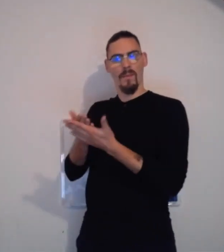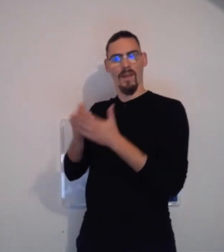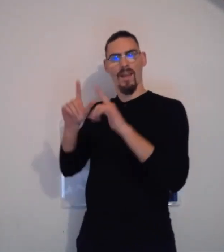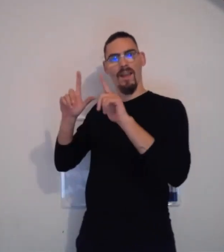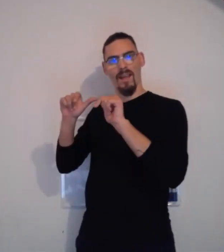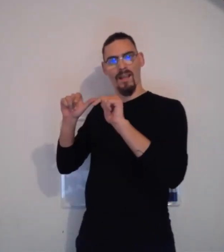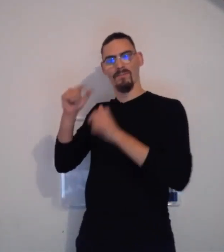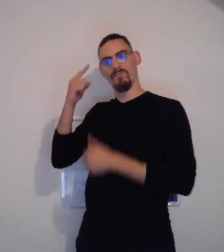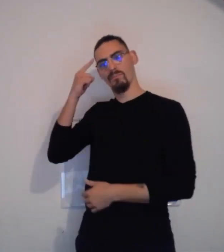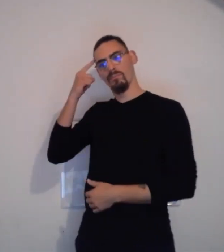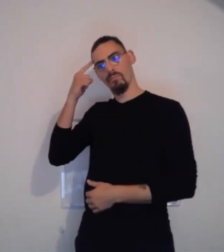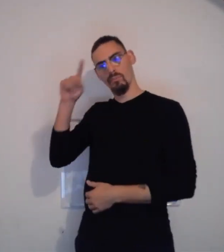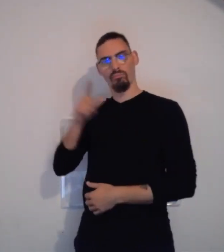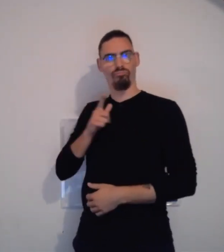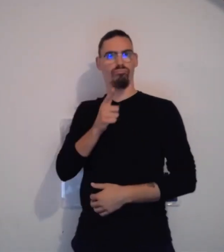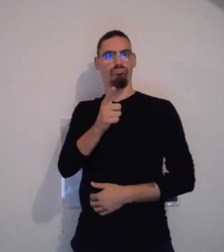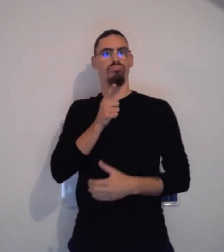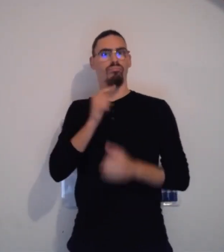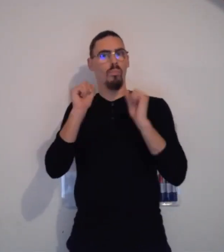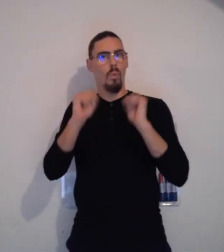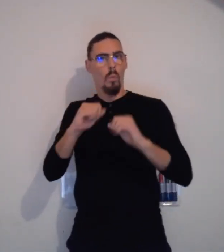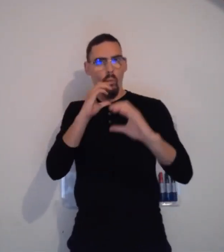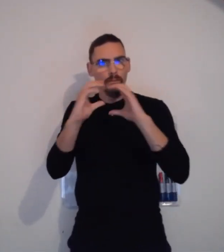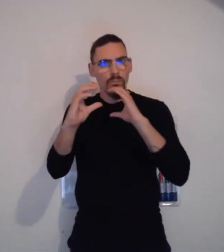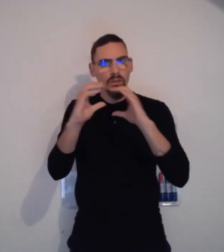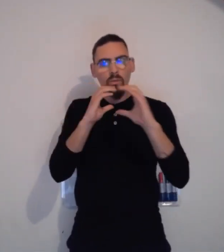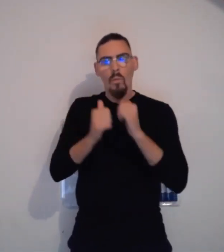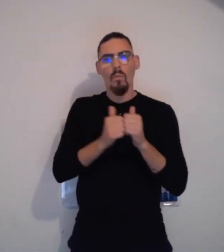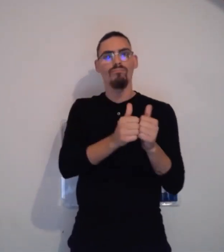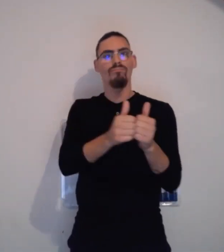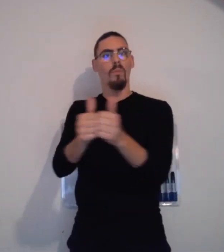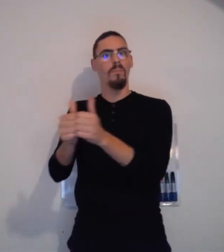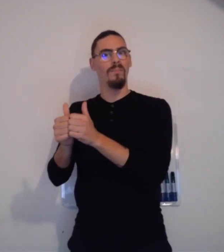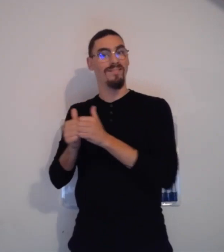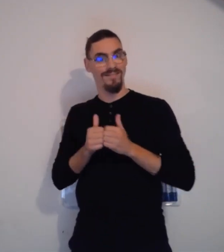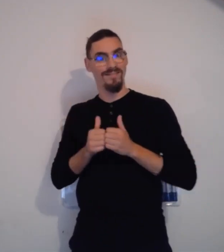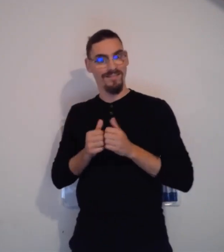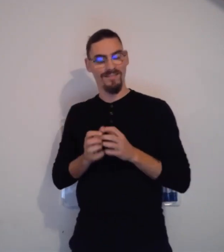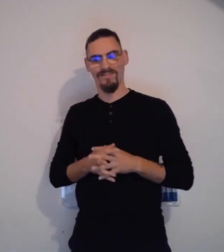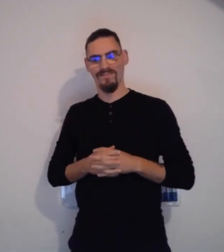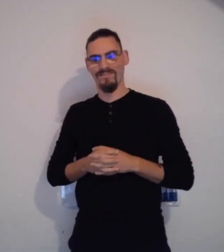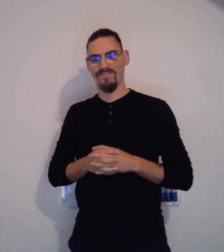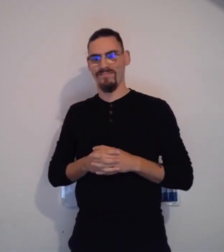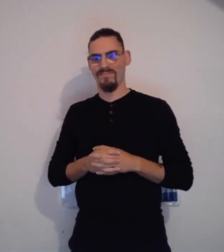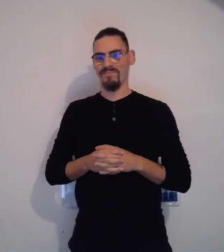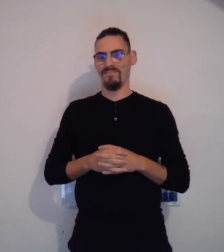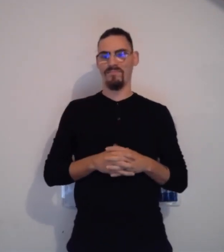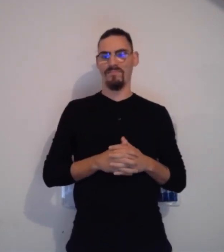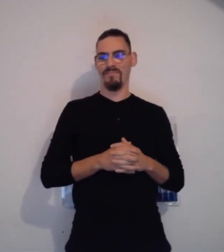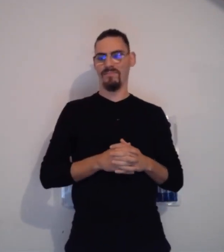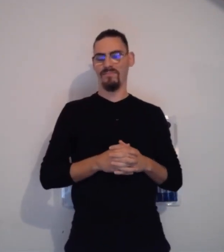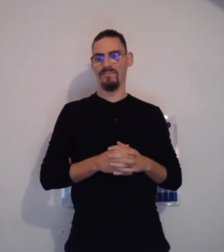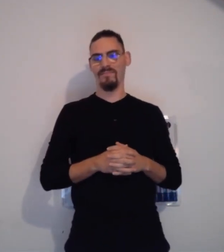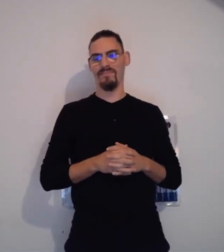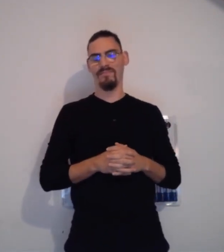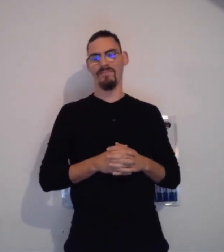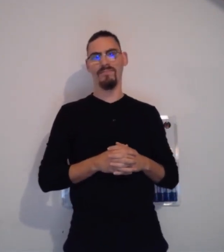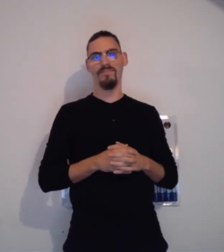Voilà, donc l'interprète est là et cela va nous permettre de pouvoir communiquer ensemble justement.